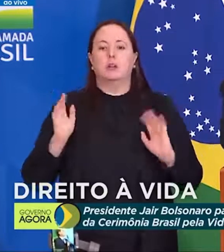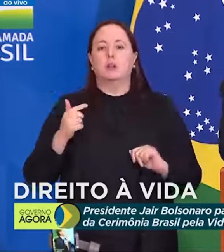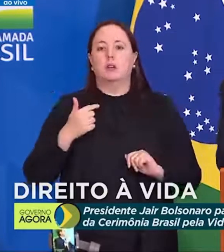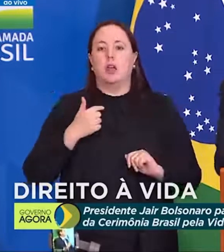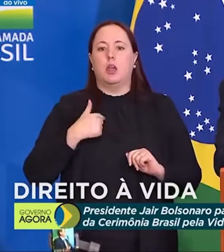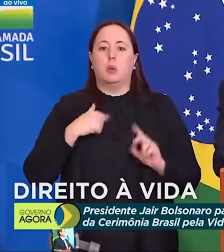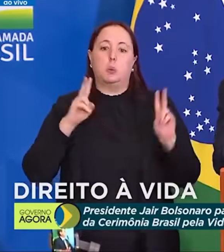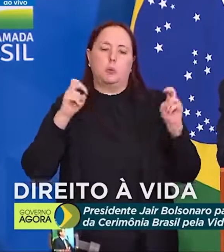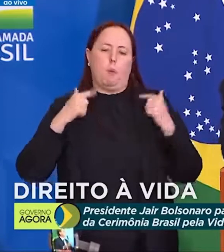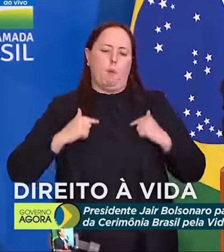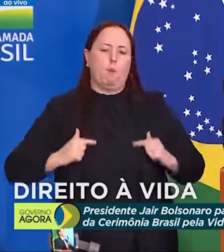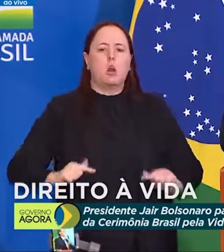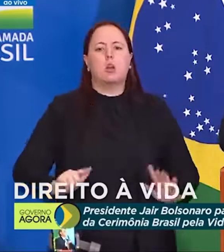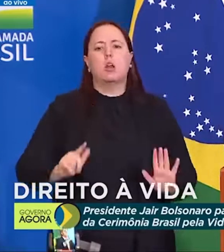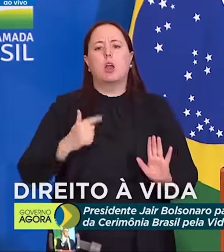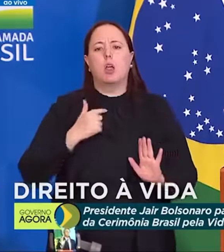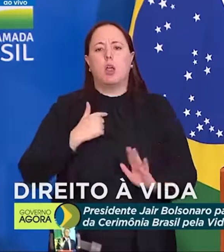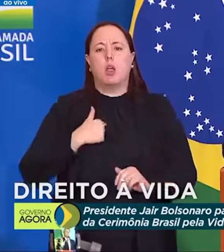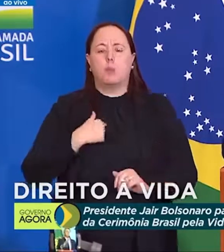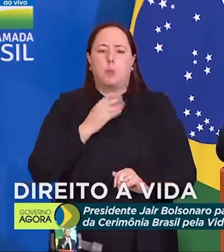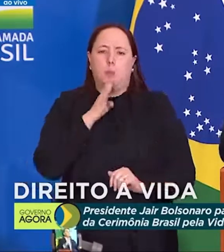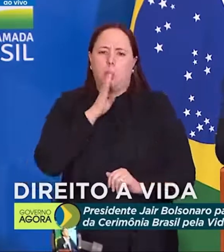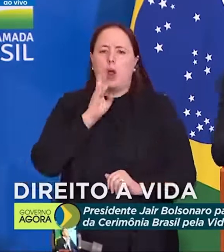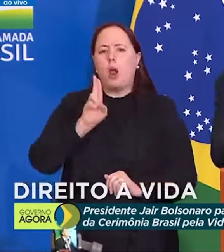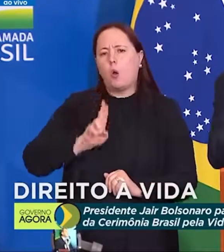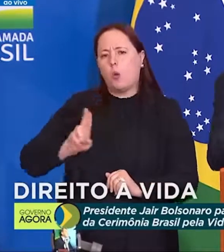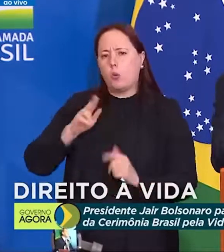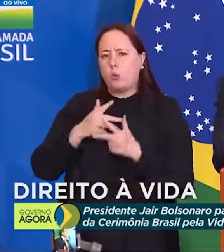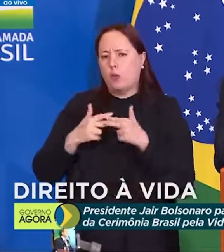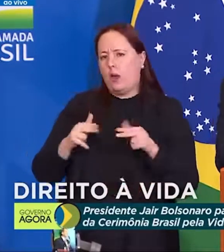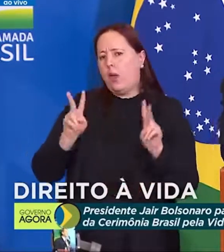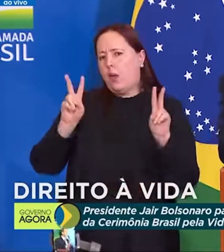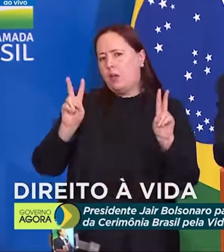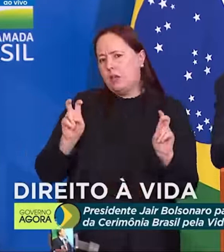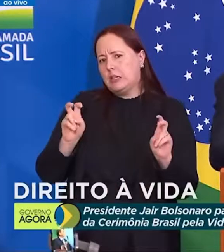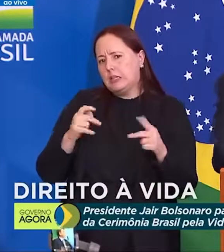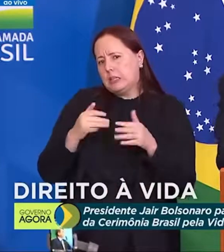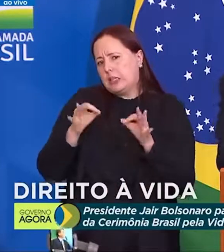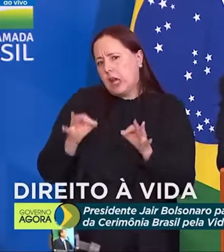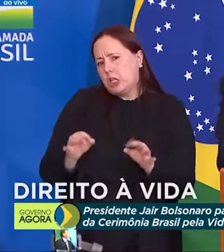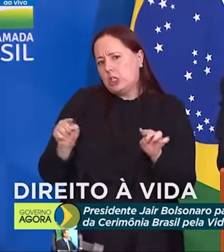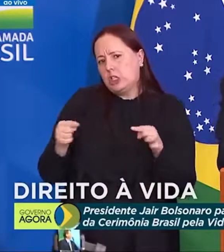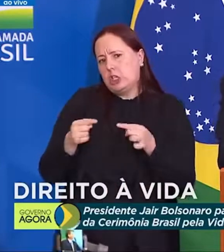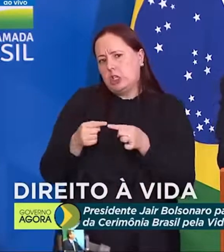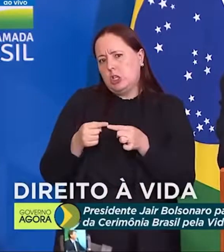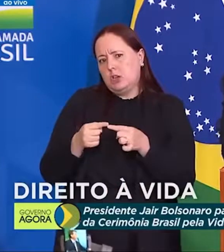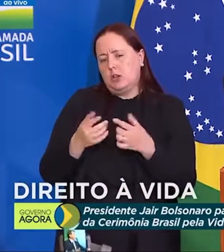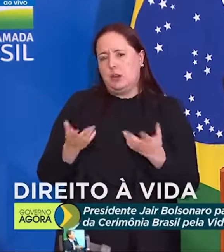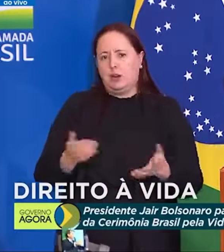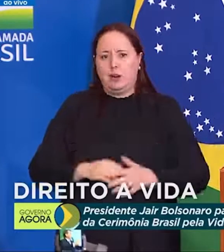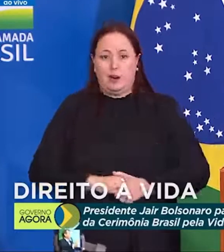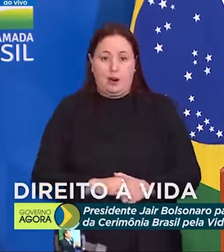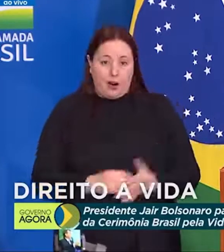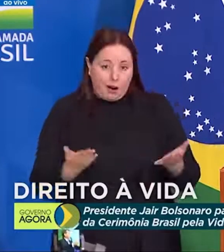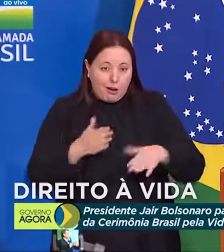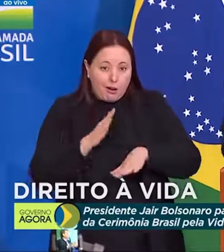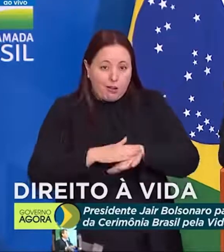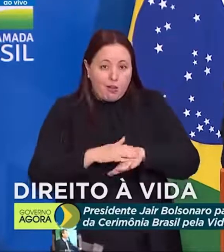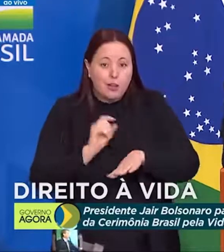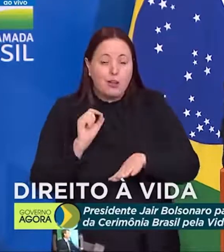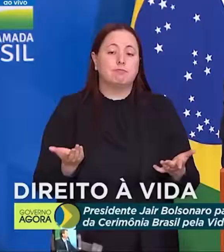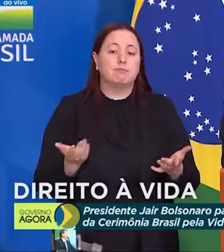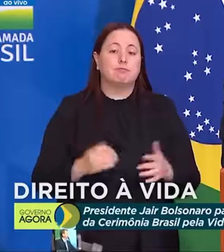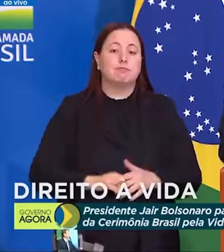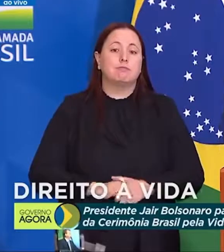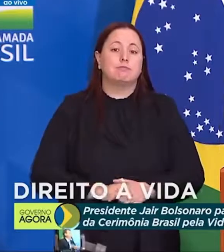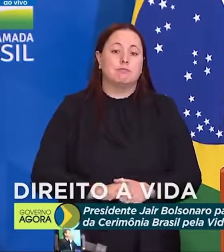isentão, eu sou limpinho, uso talco pompom. E não foi votar. Agora estão fazendo um movimento de rua